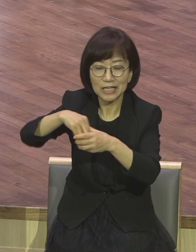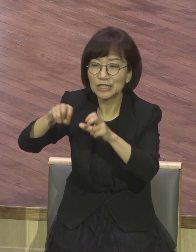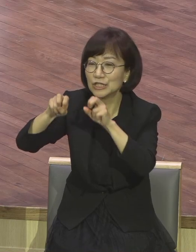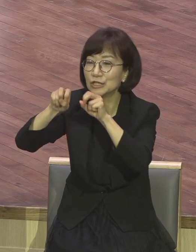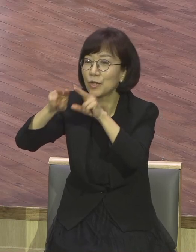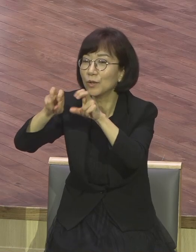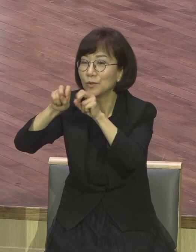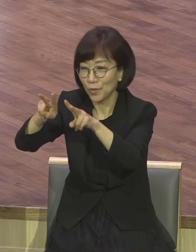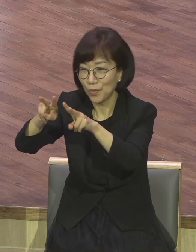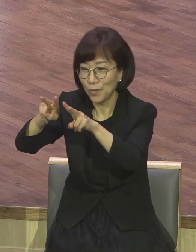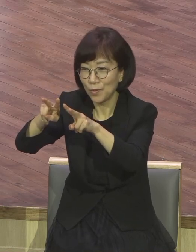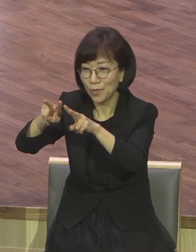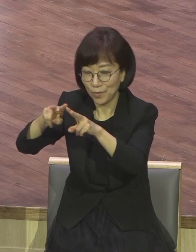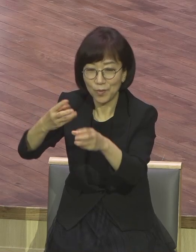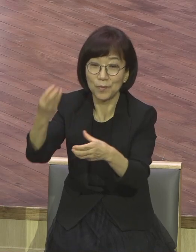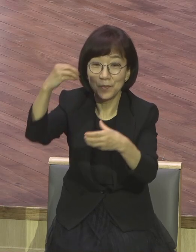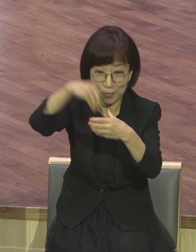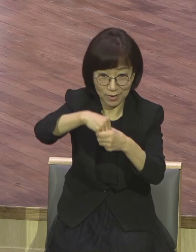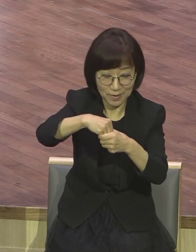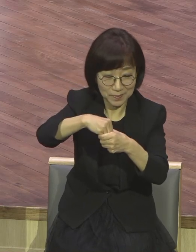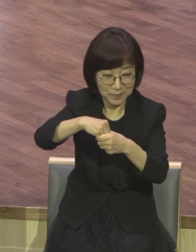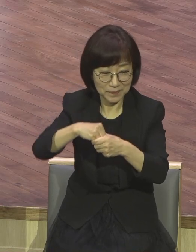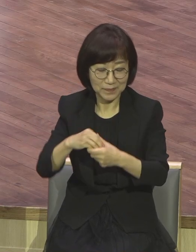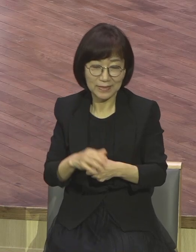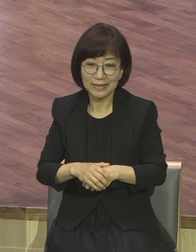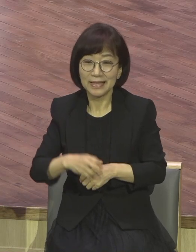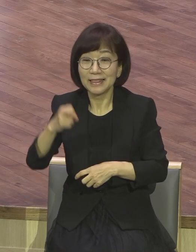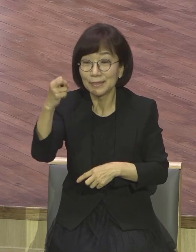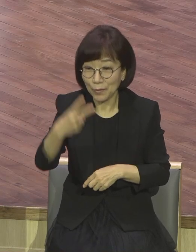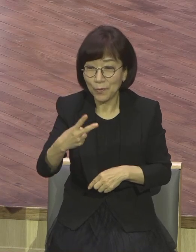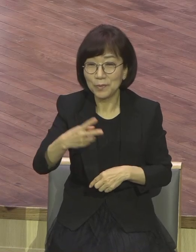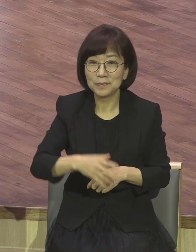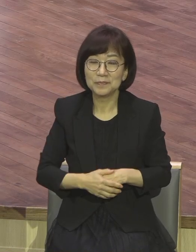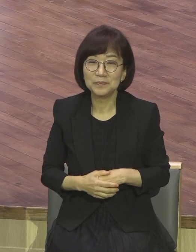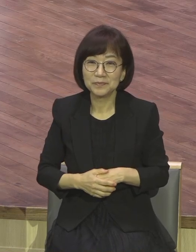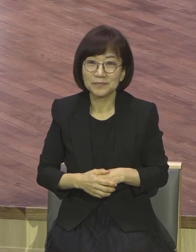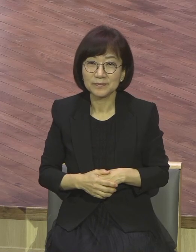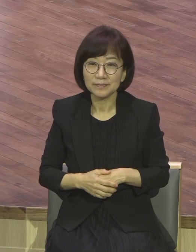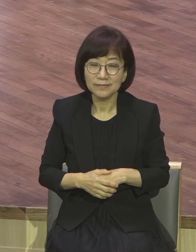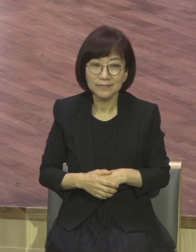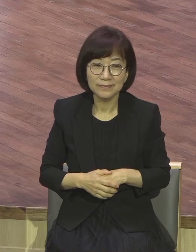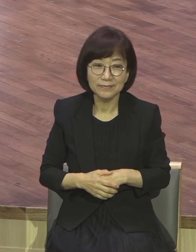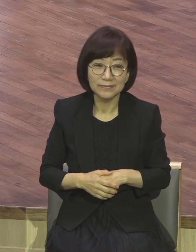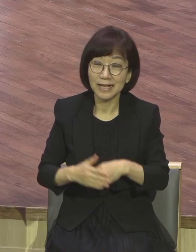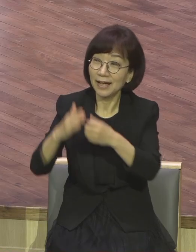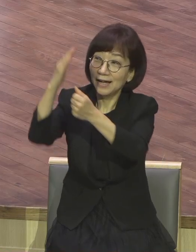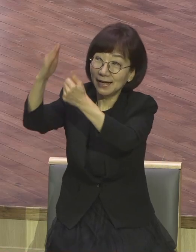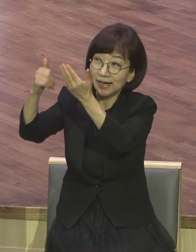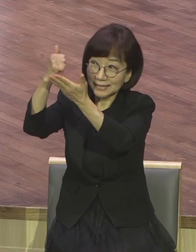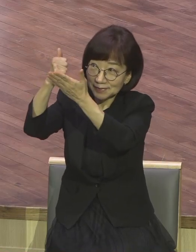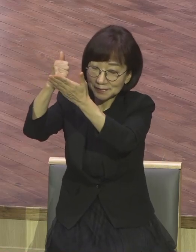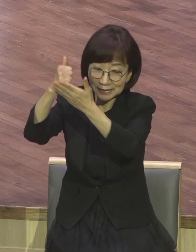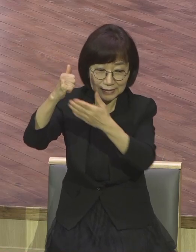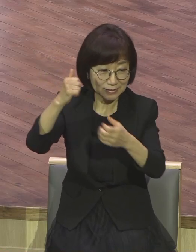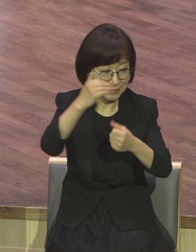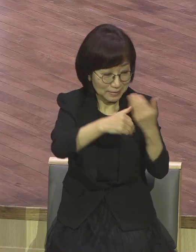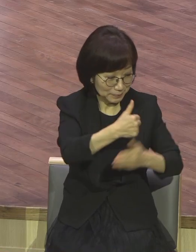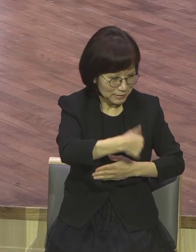또 무엇보다도 하나님께서 이 하나님의 백성을 만나주는 곳이다 만나주는 곳 이런